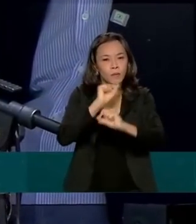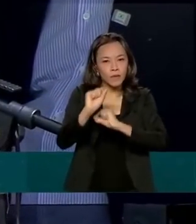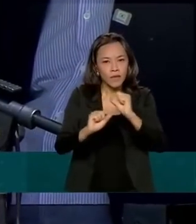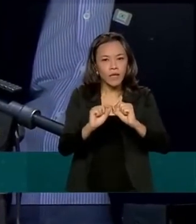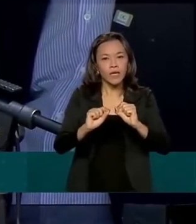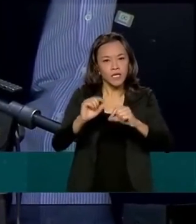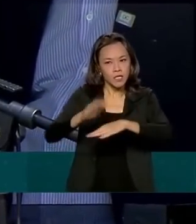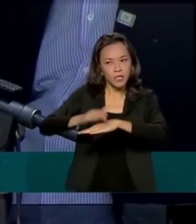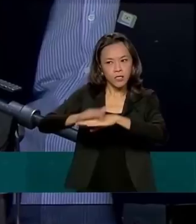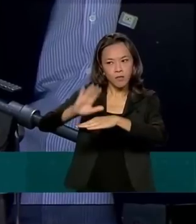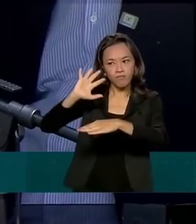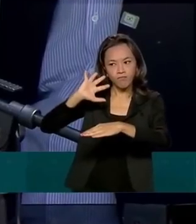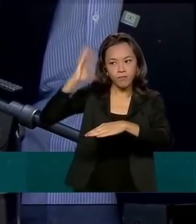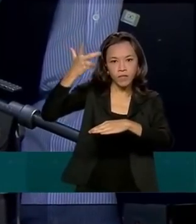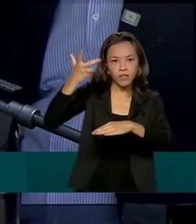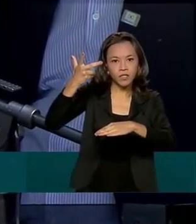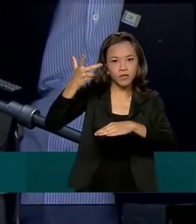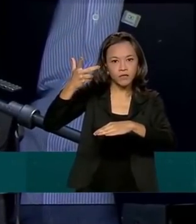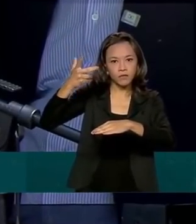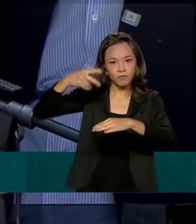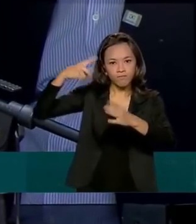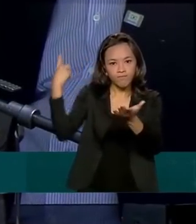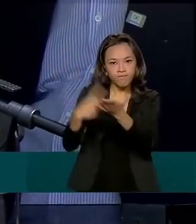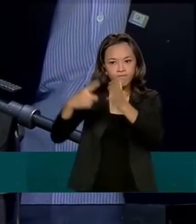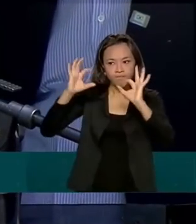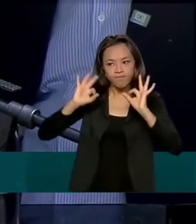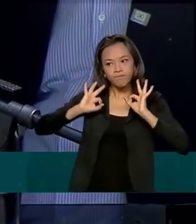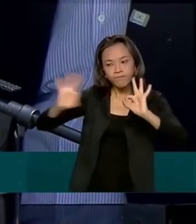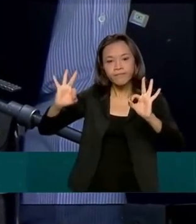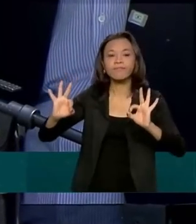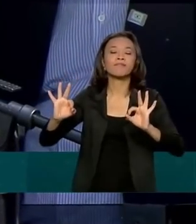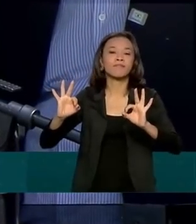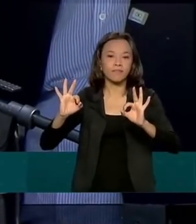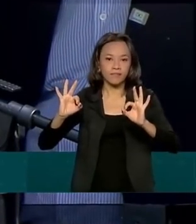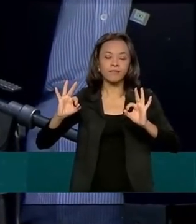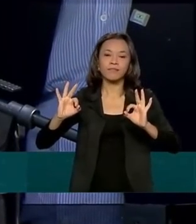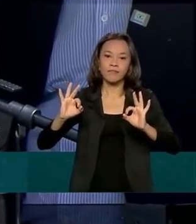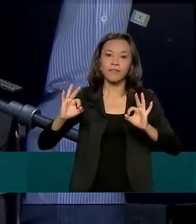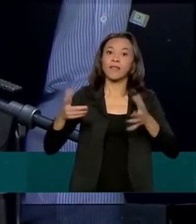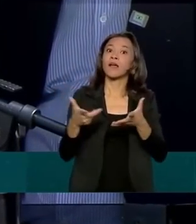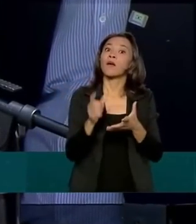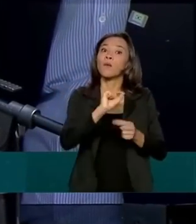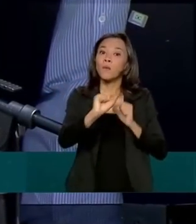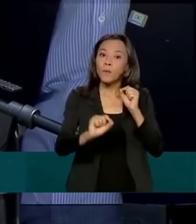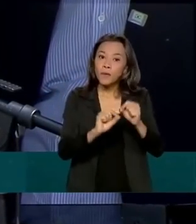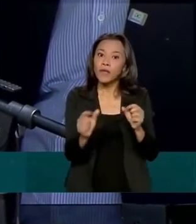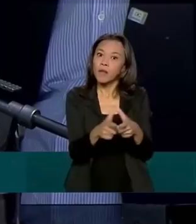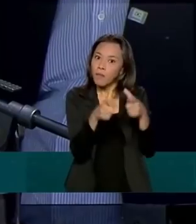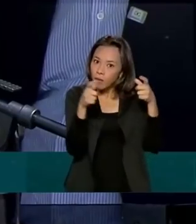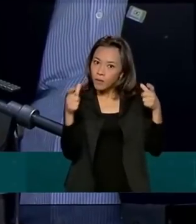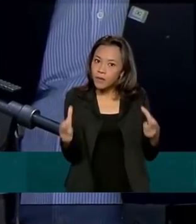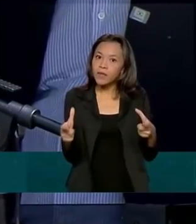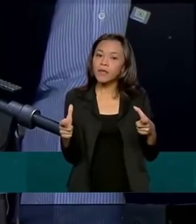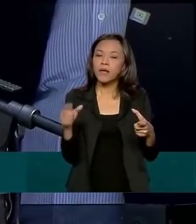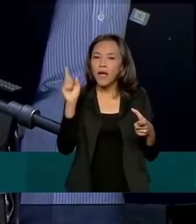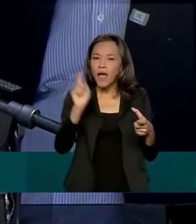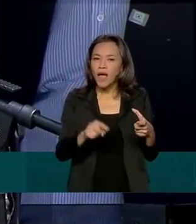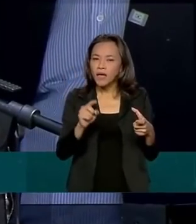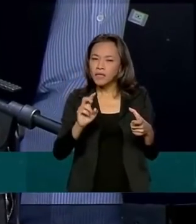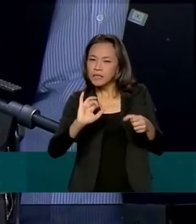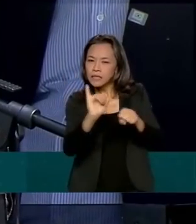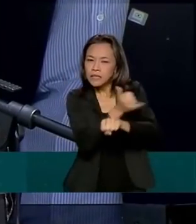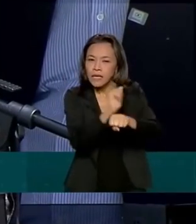decisivos, definitivos e contundentes, na maior parte das vezes de cunho